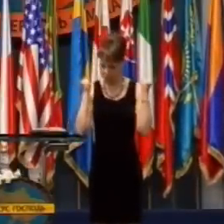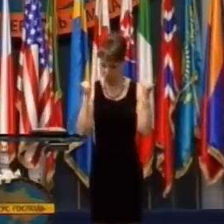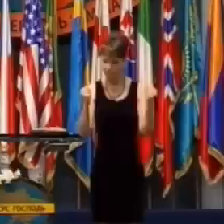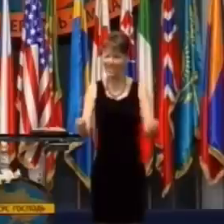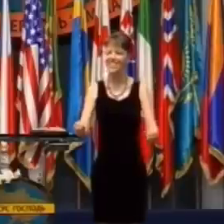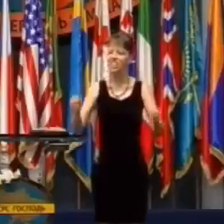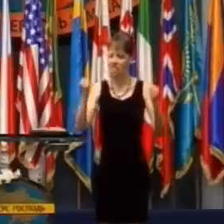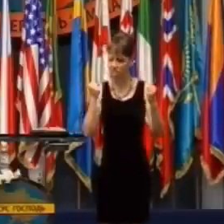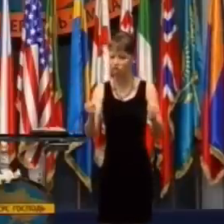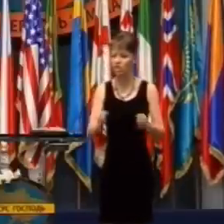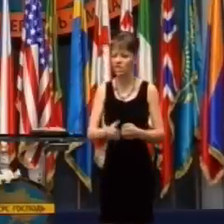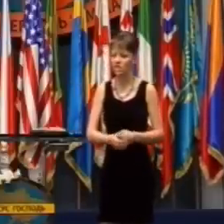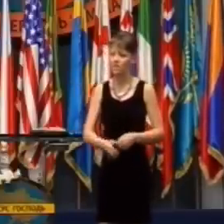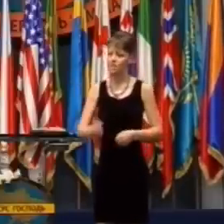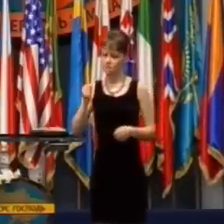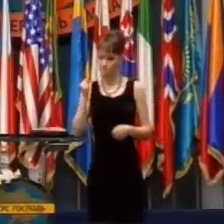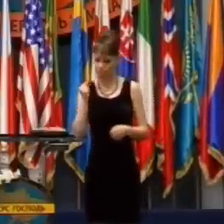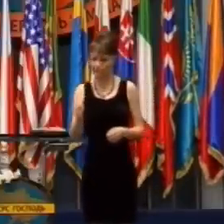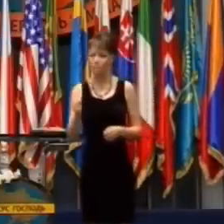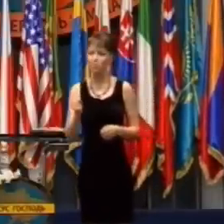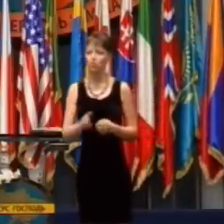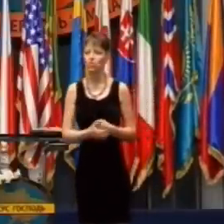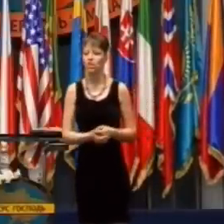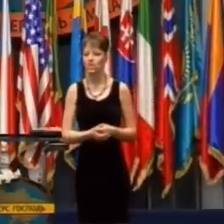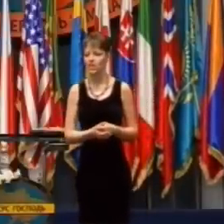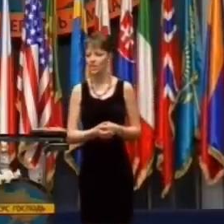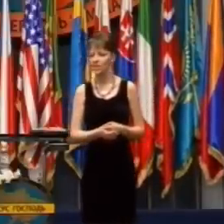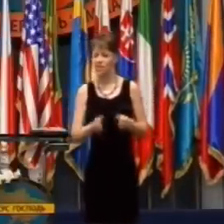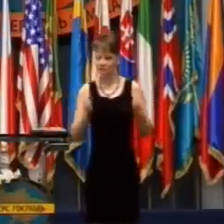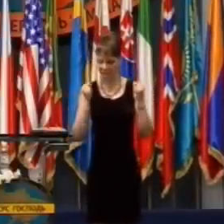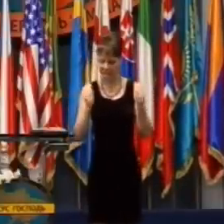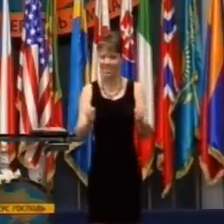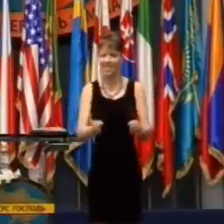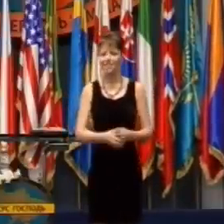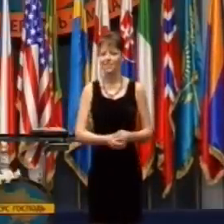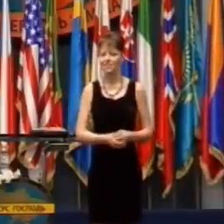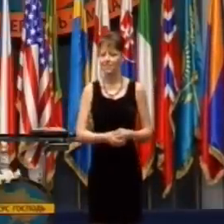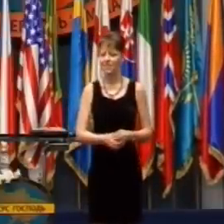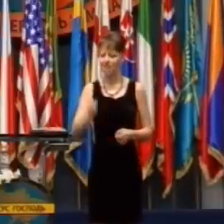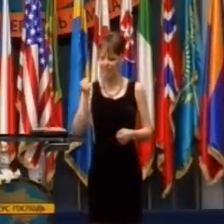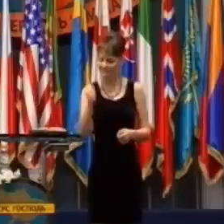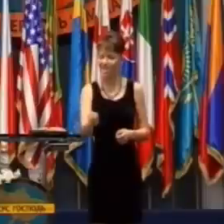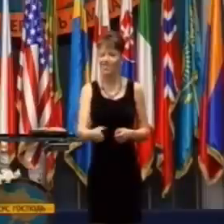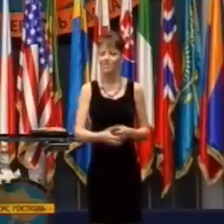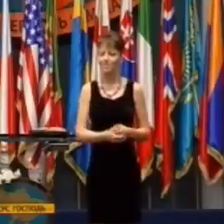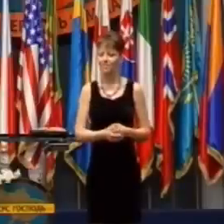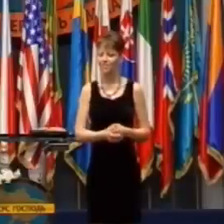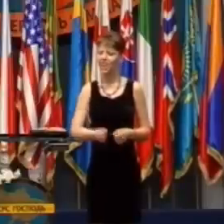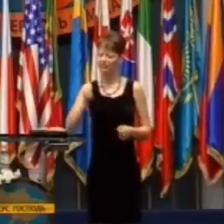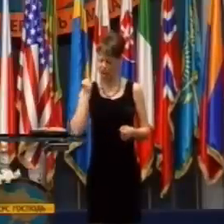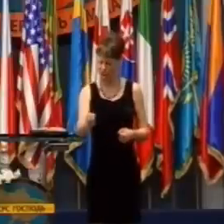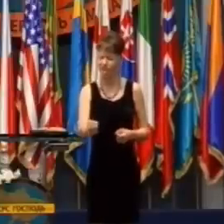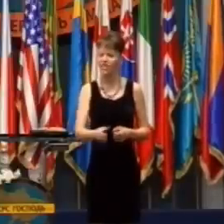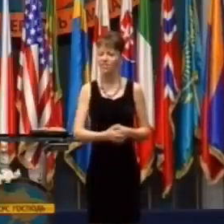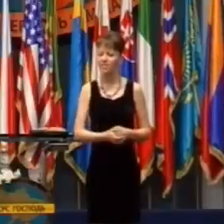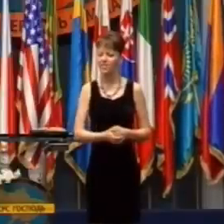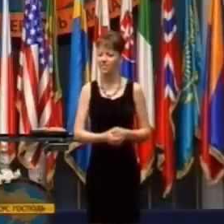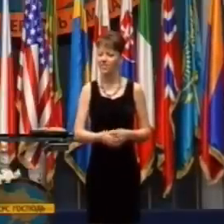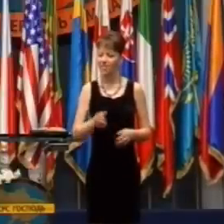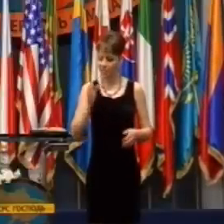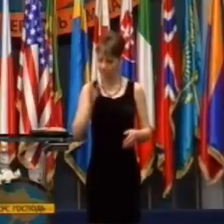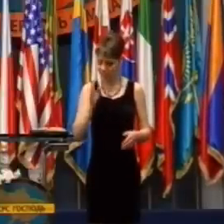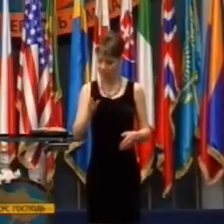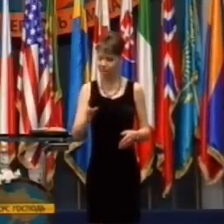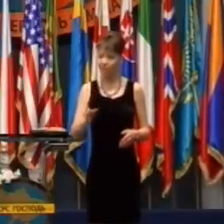silné a živé. V mene Ježiš. kráčaj, kráčaj, kráčaj,